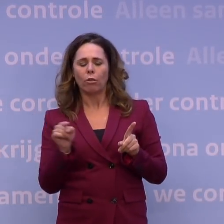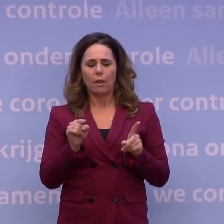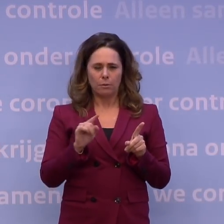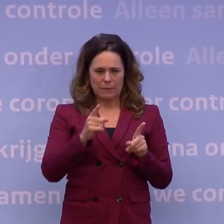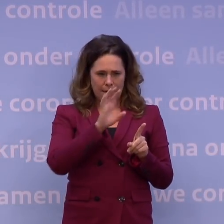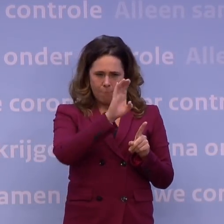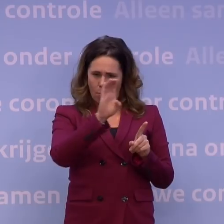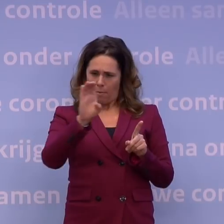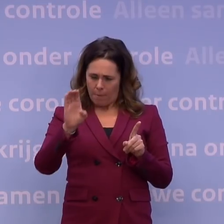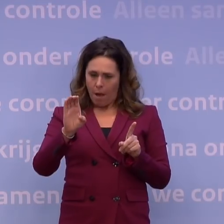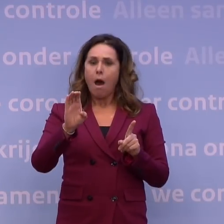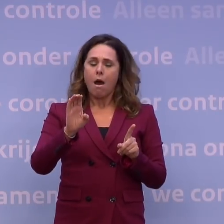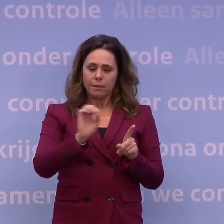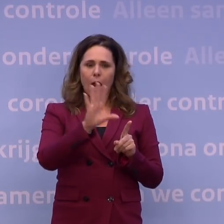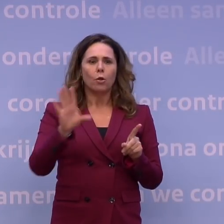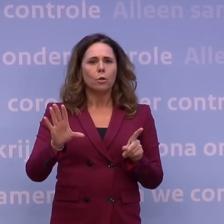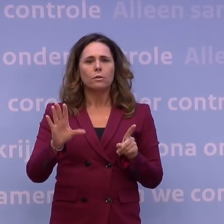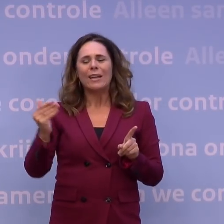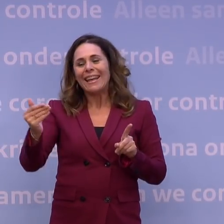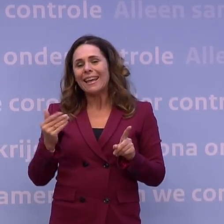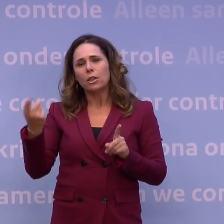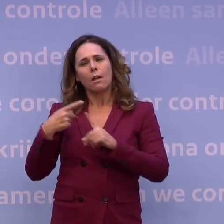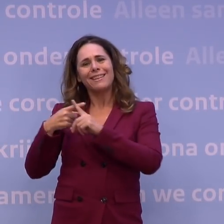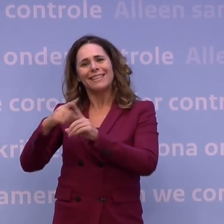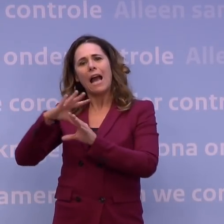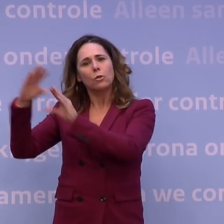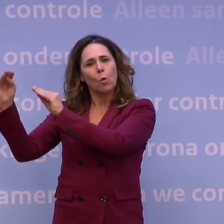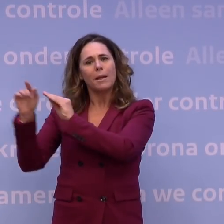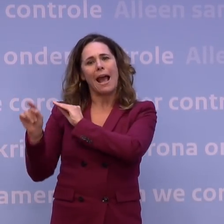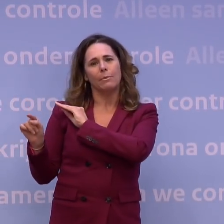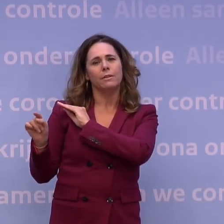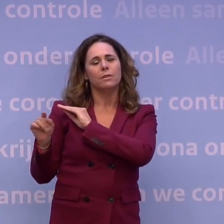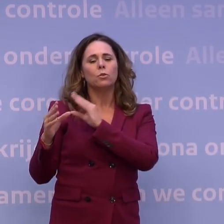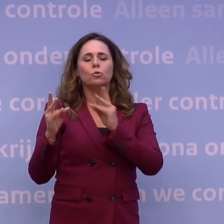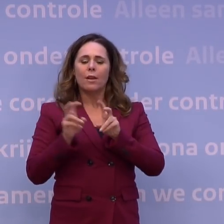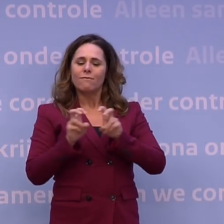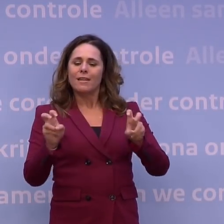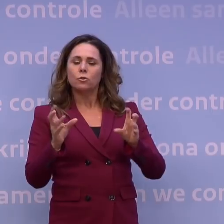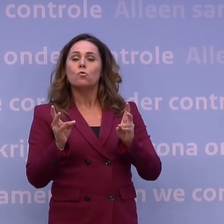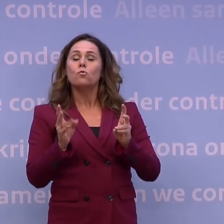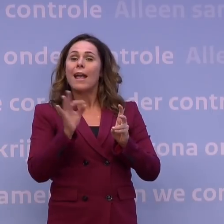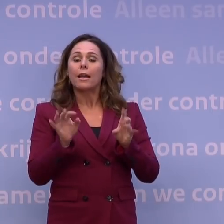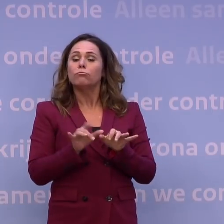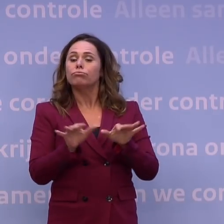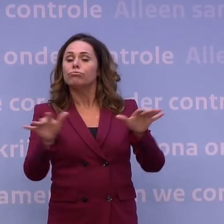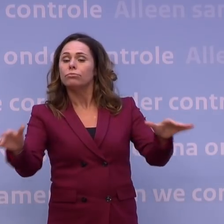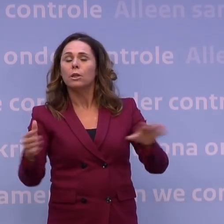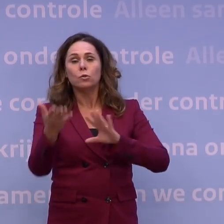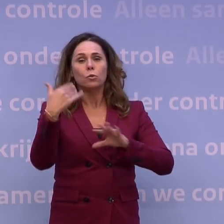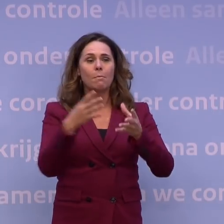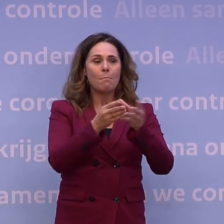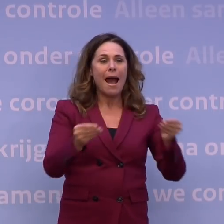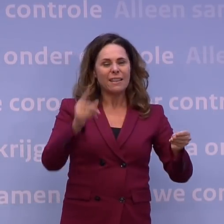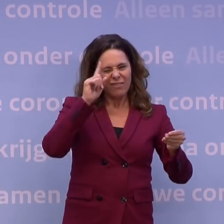zeggen en eerder al dan ziekenhuisopnames iets vertellen over hoe zit het eigenlijk met de ernst van de verspreiding van het virus. Daar waar we in maart eigenlijk vooral zicht hadden op de ziekenhuisbedden,